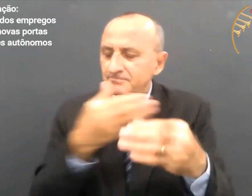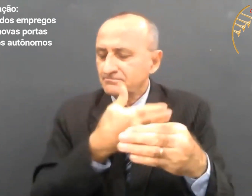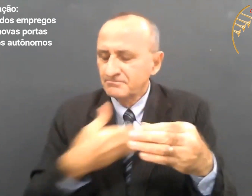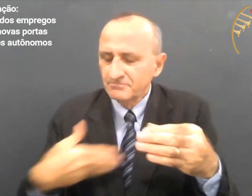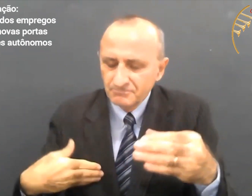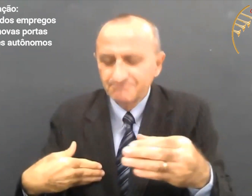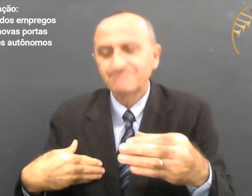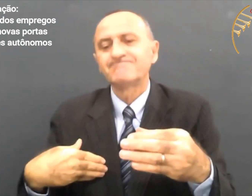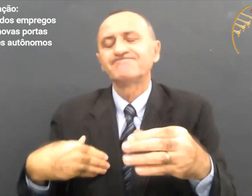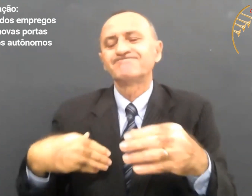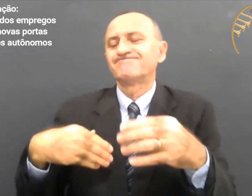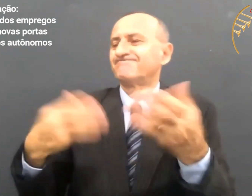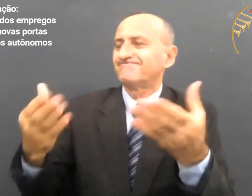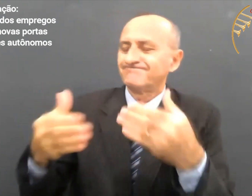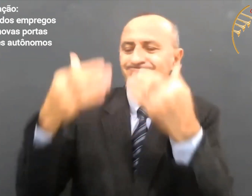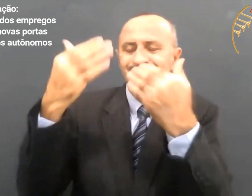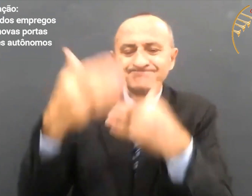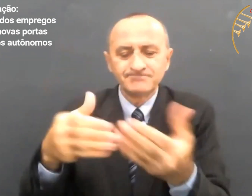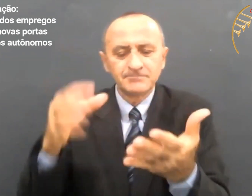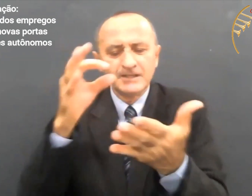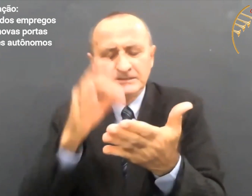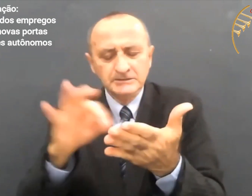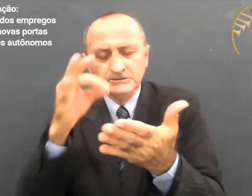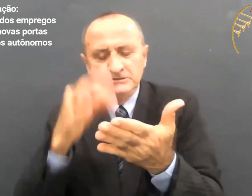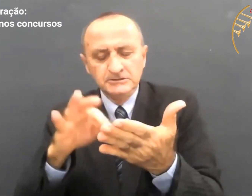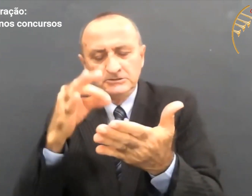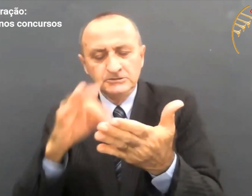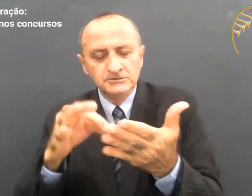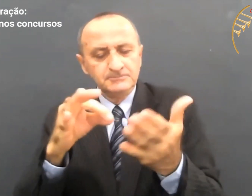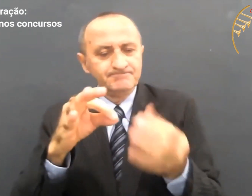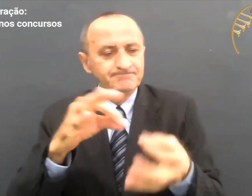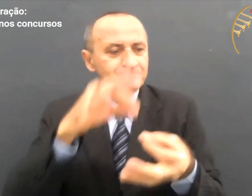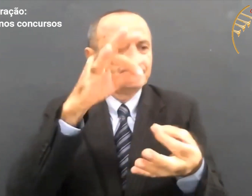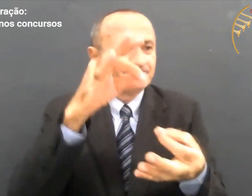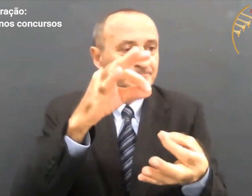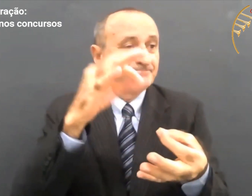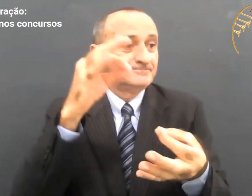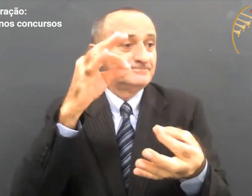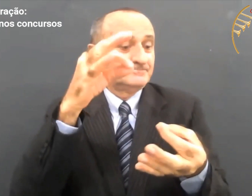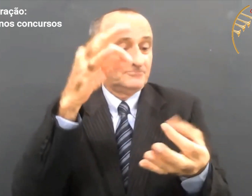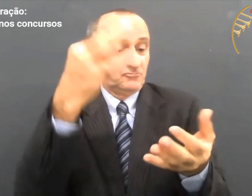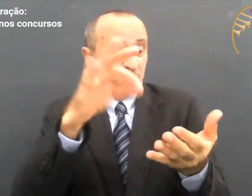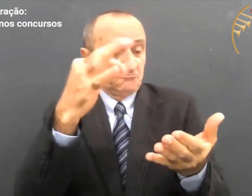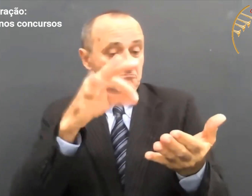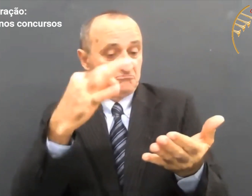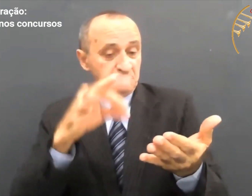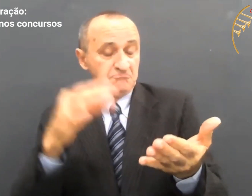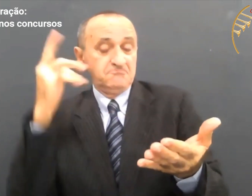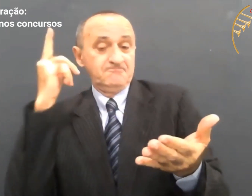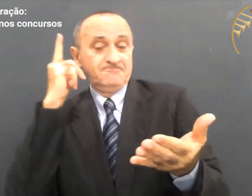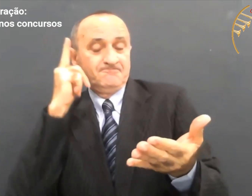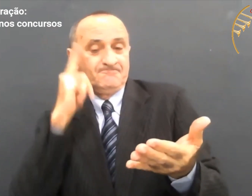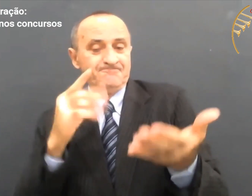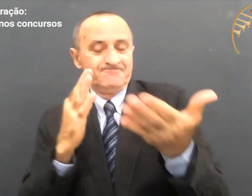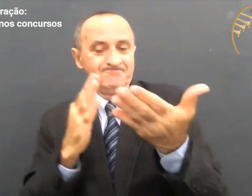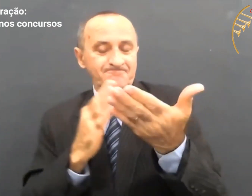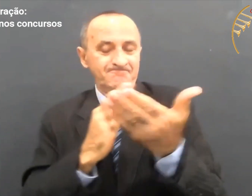aprovação de concursos públicos. E os que têm esse objetivo, consigam, sejam